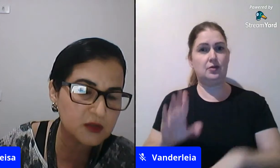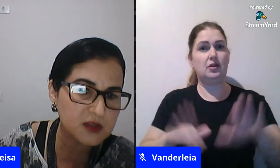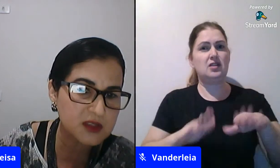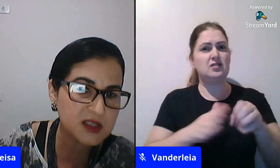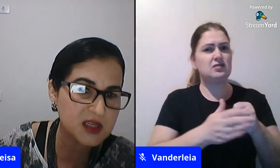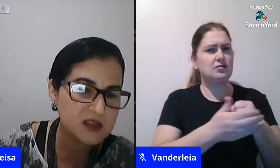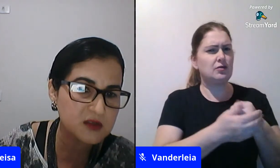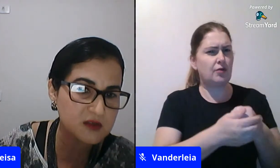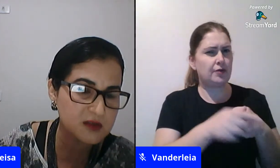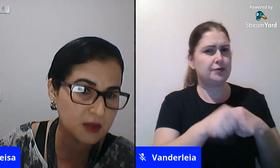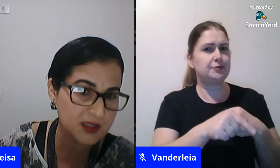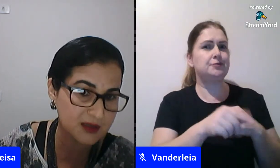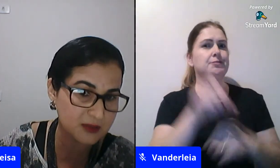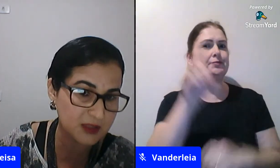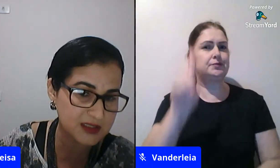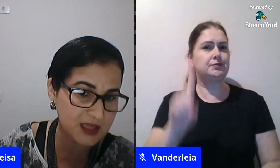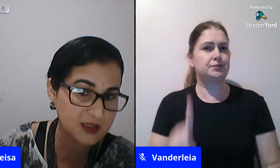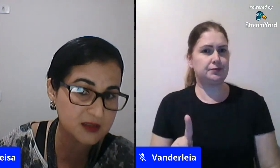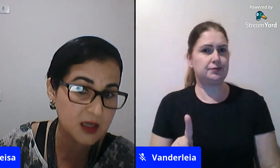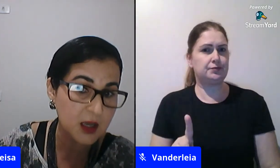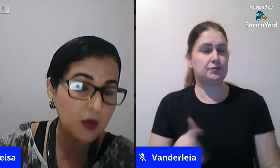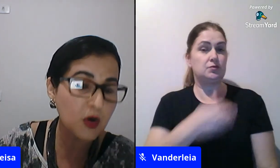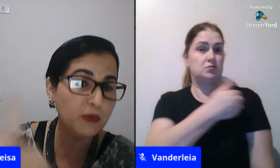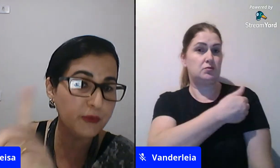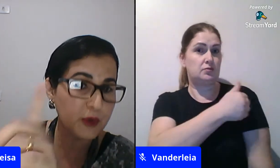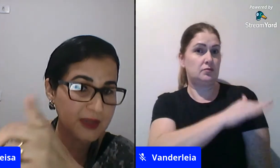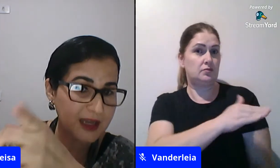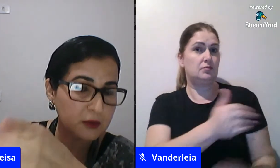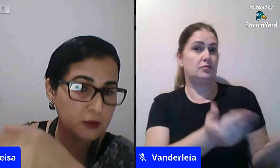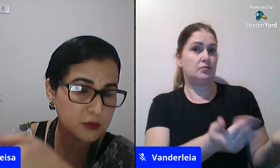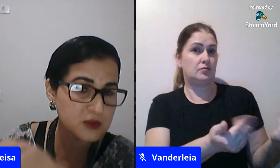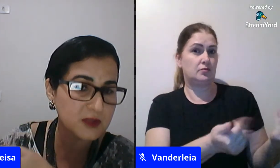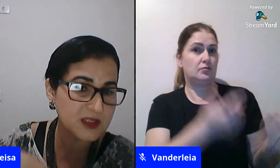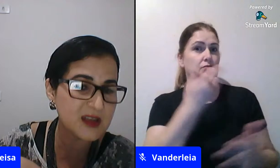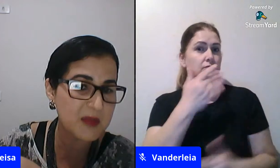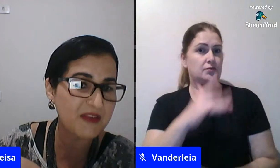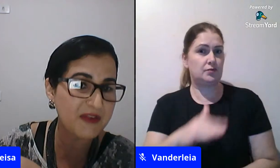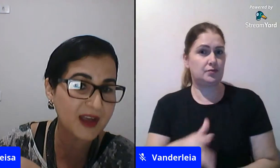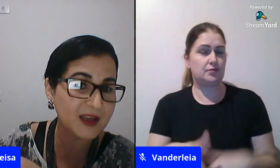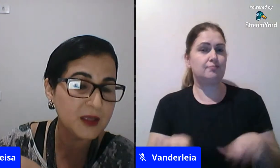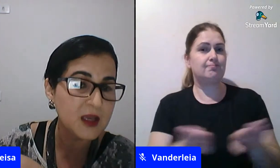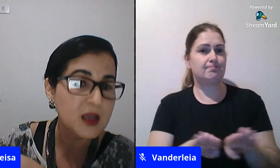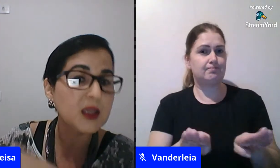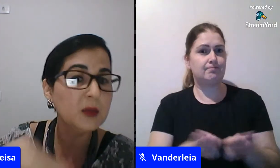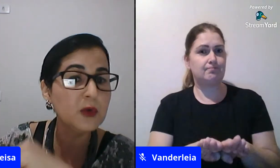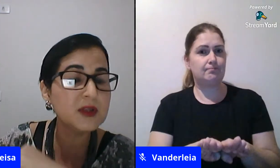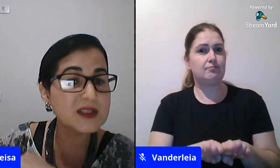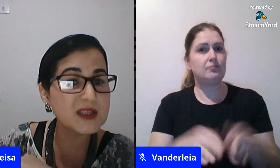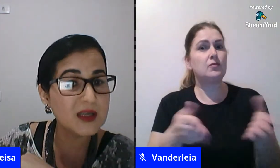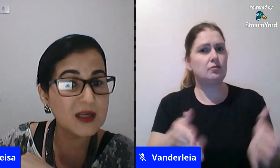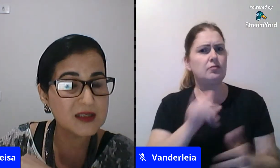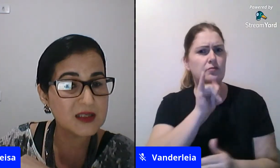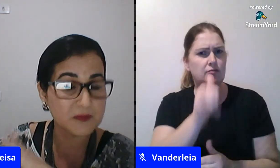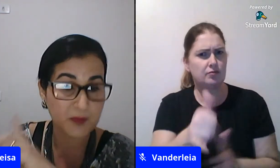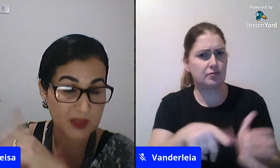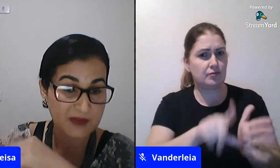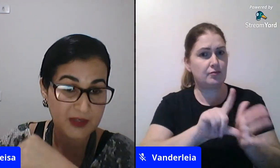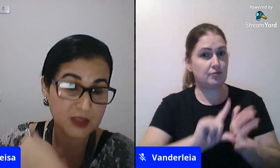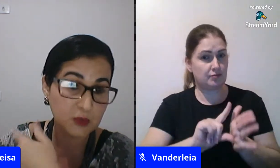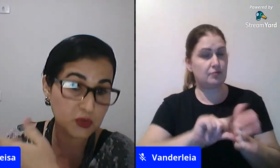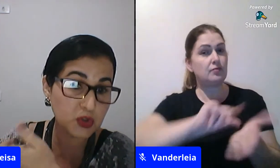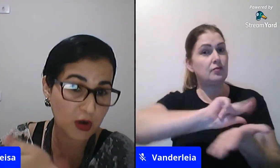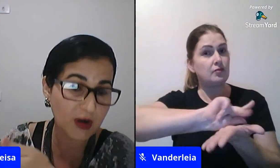discriminando nossas crianças e nossos adolescentes, como foi o dado que eu trouxe no início da minha fala, que muitas crianças,